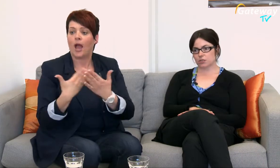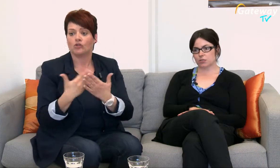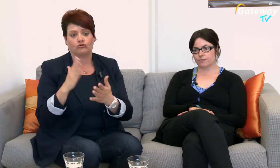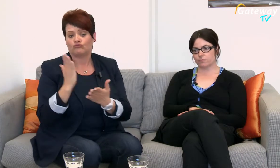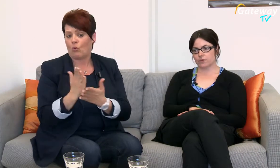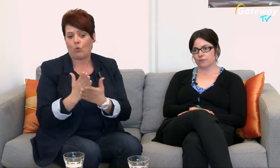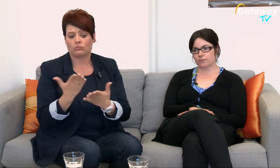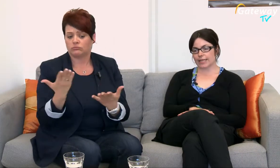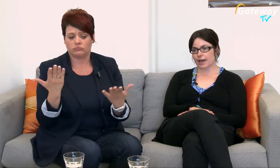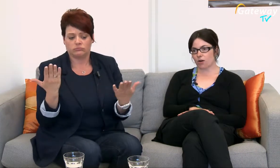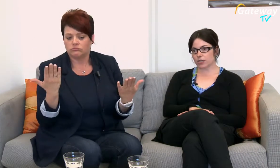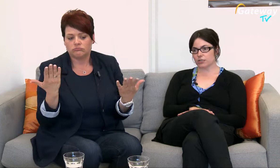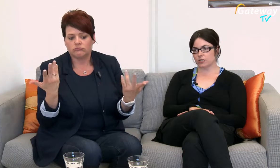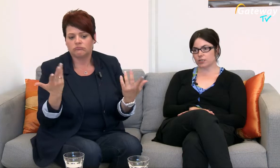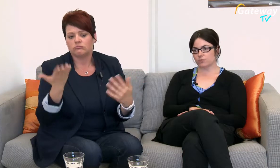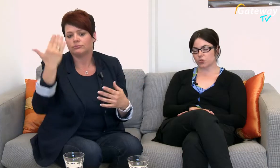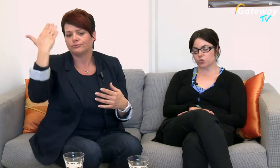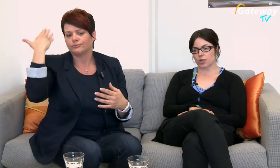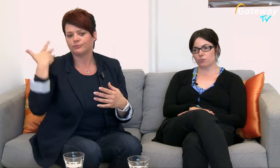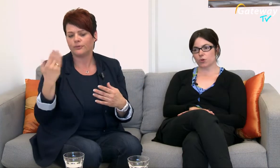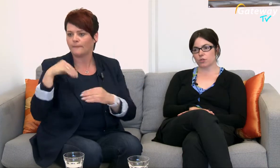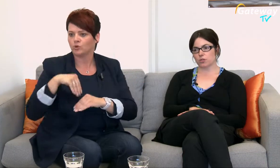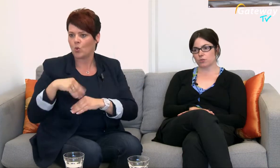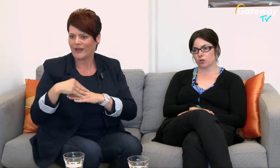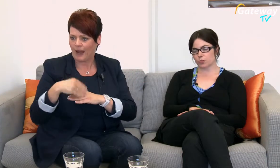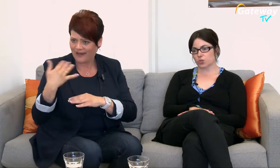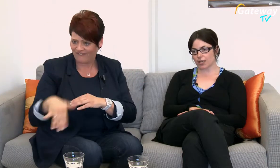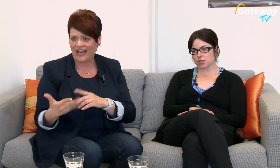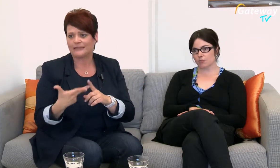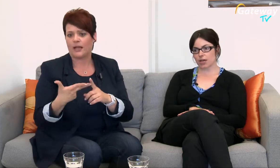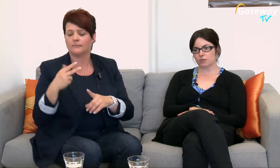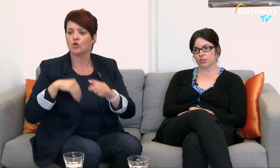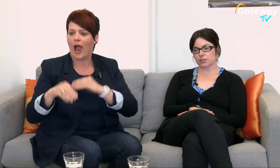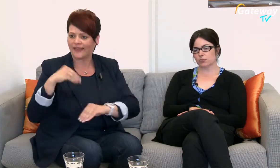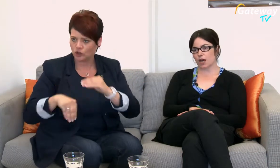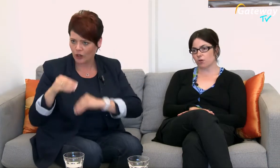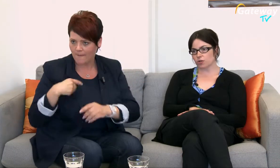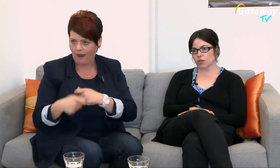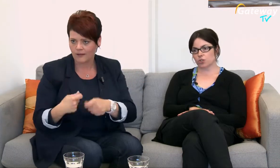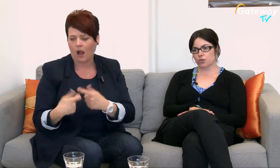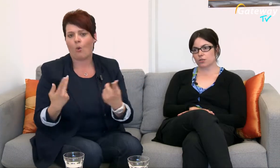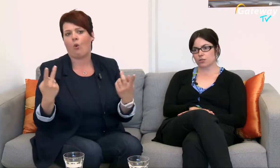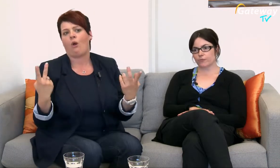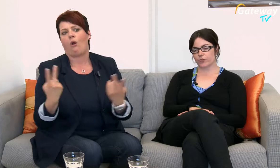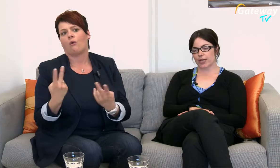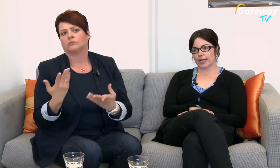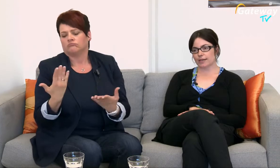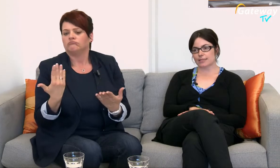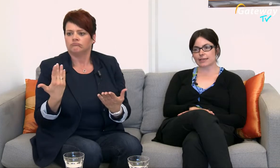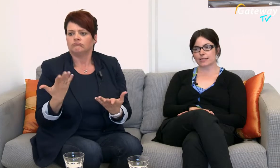länger auch in psychotherapeutischer und auch psychiatrischer Behandlung sind Oder auch schon für eine längere Zeit